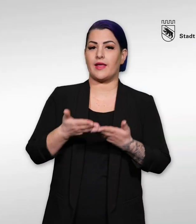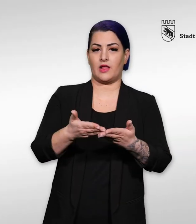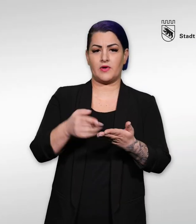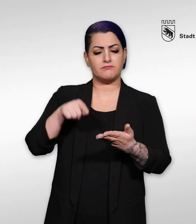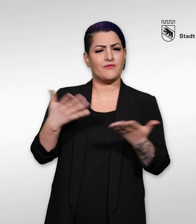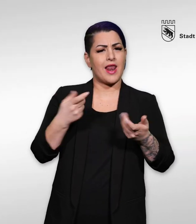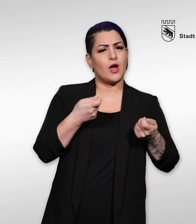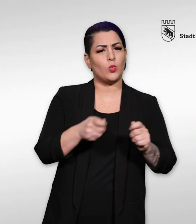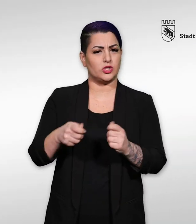Sozialhilfe?